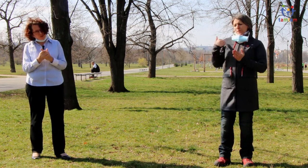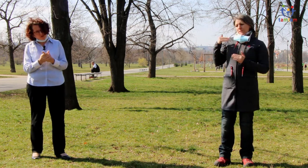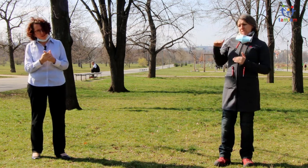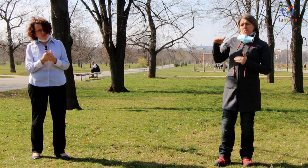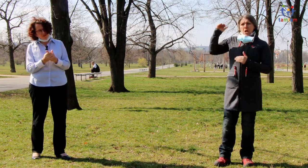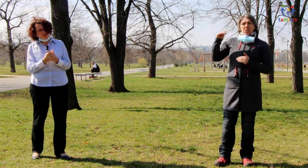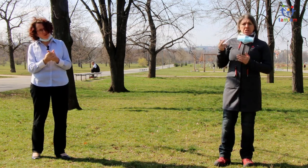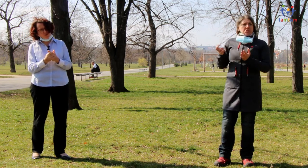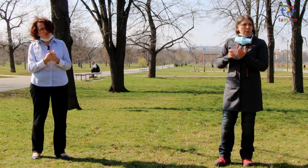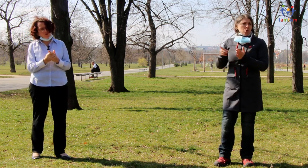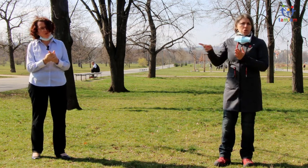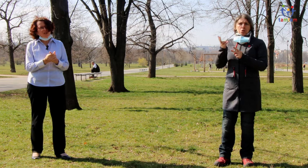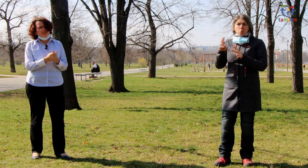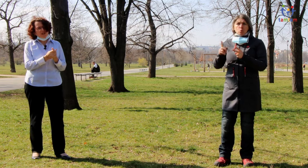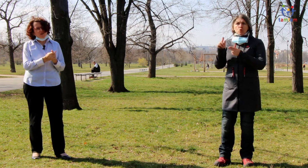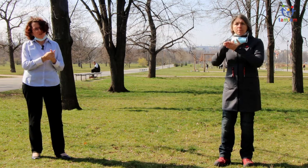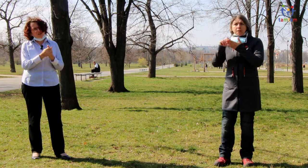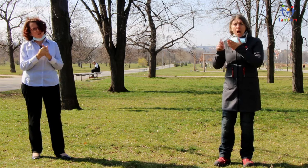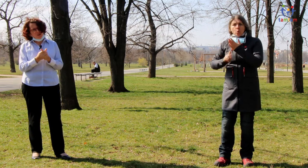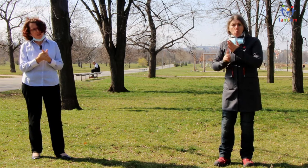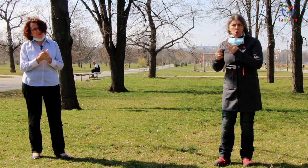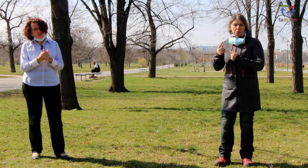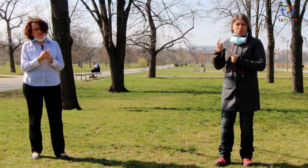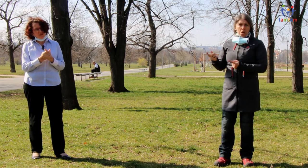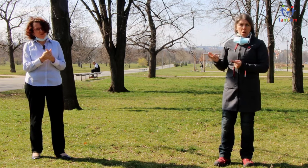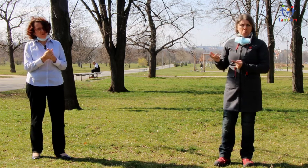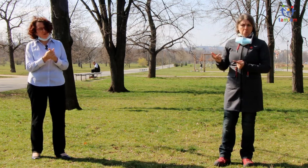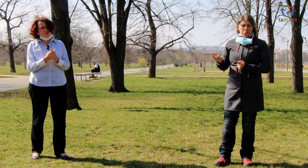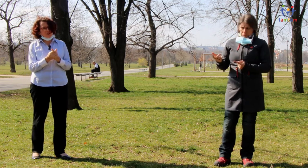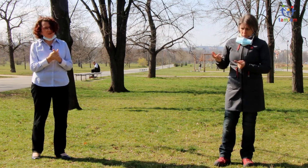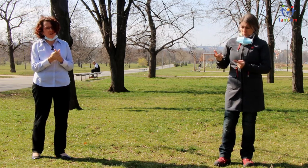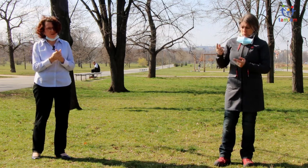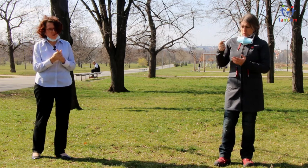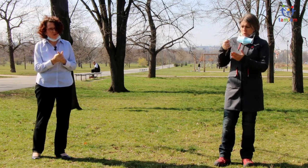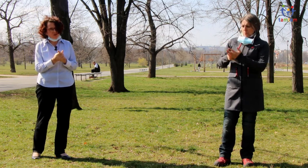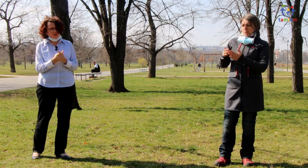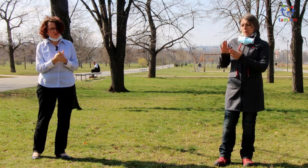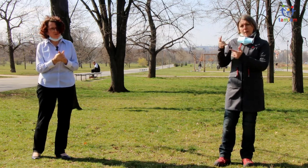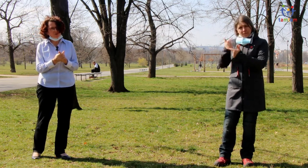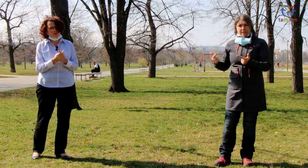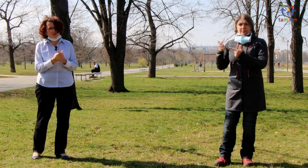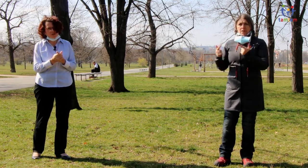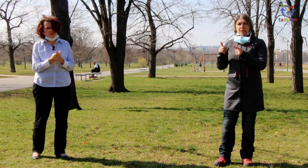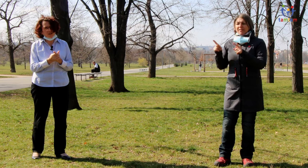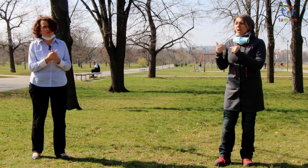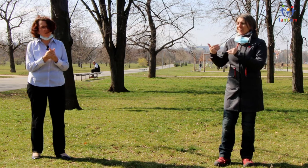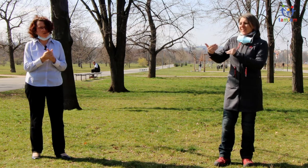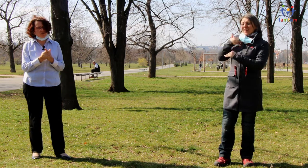samostatně věnovat svým úkolům, zároveň nebude rušit své rodiče, protože rodiče mají často